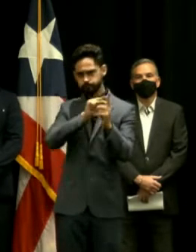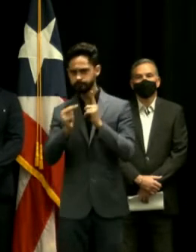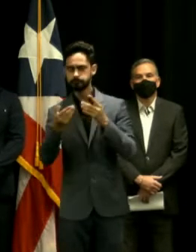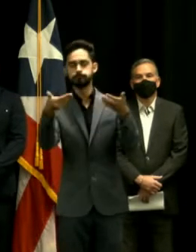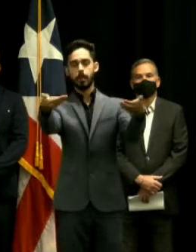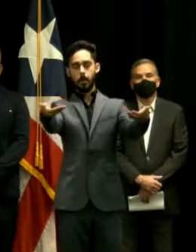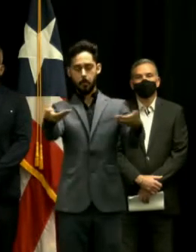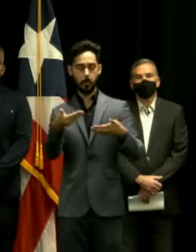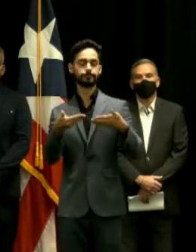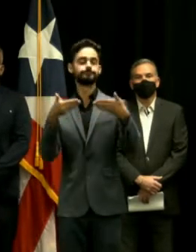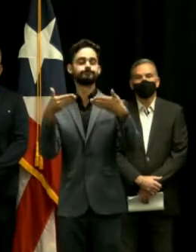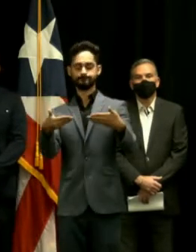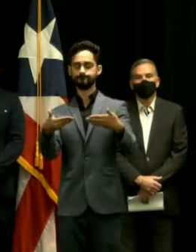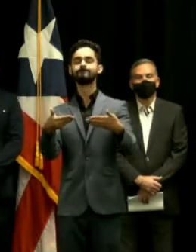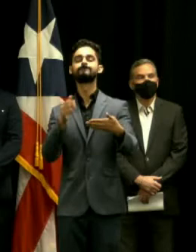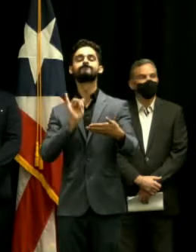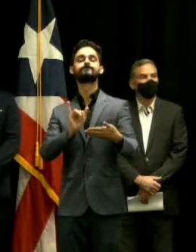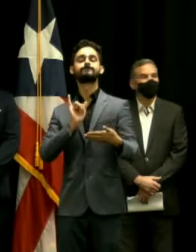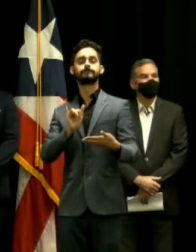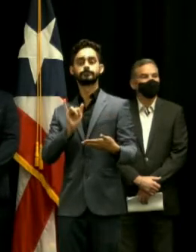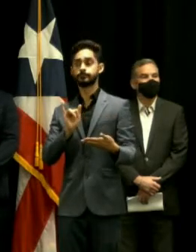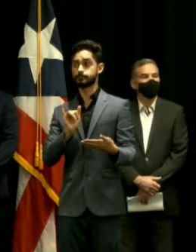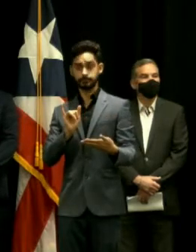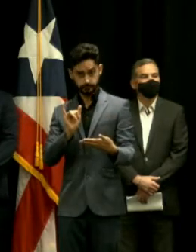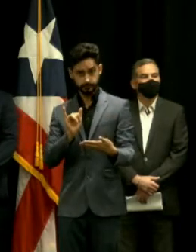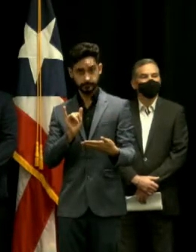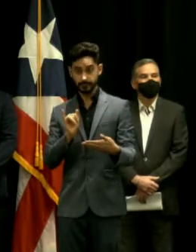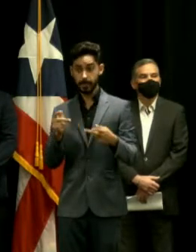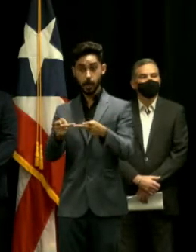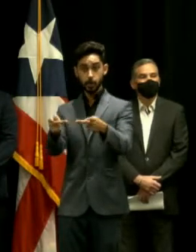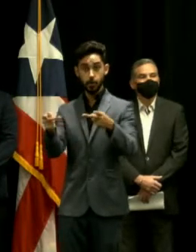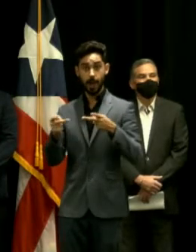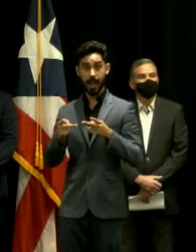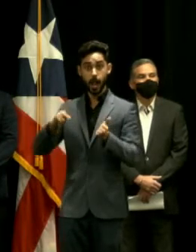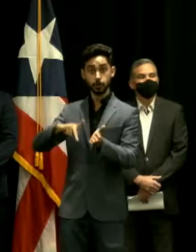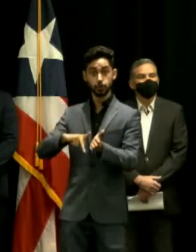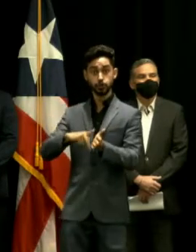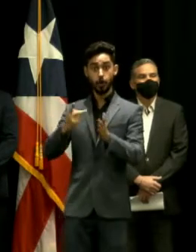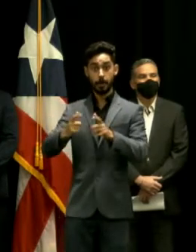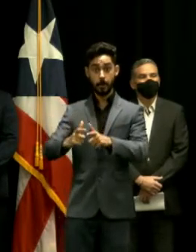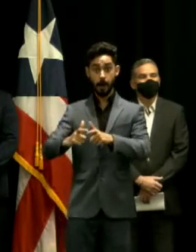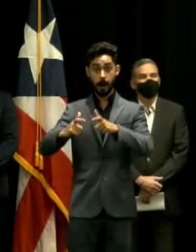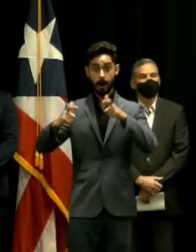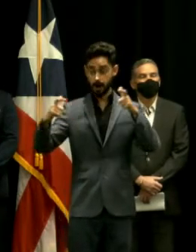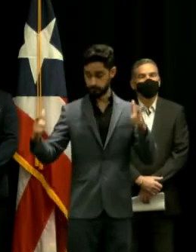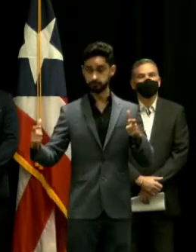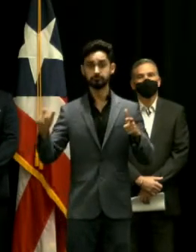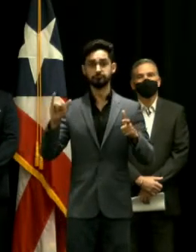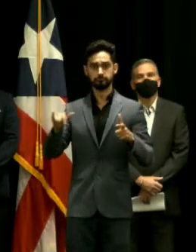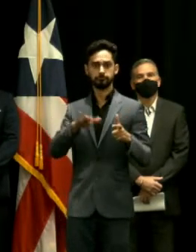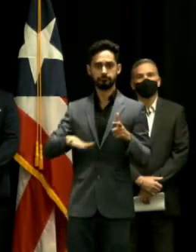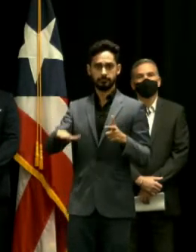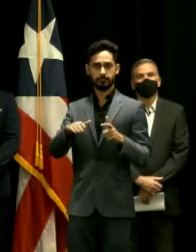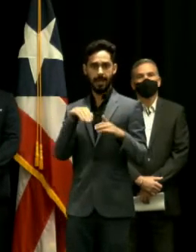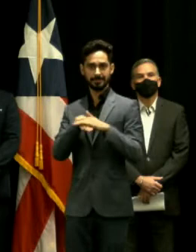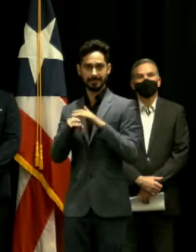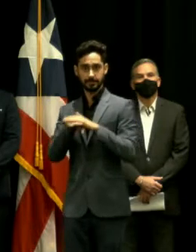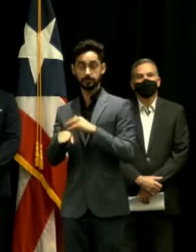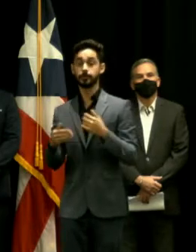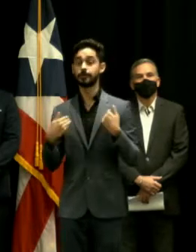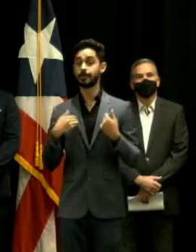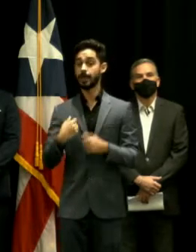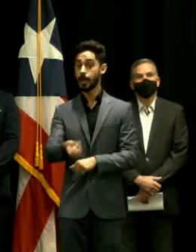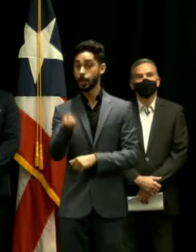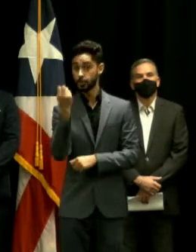a estar construyendo tendrá más del doble del espacio funcional que la facilidad anterior. Va a tener 12